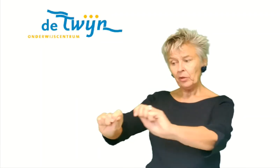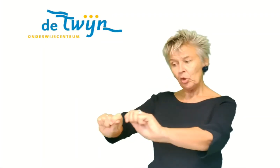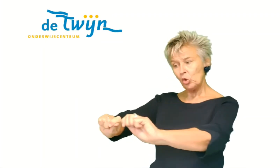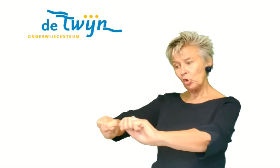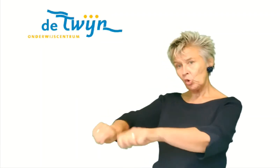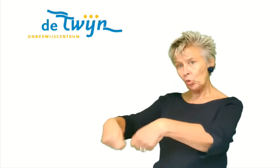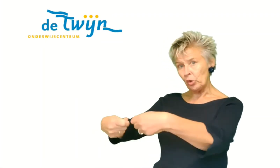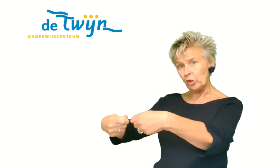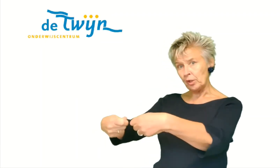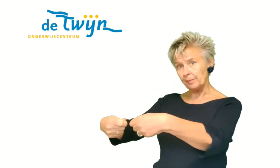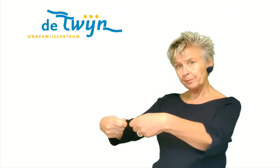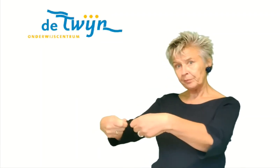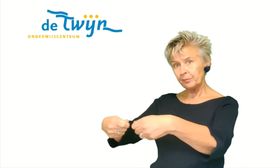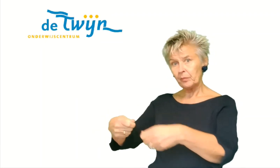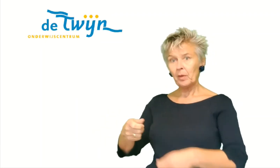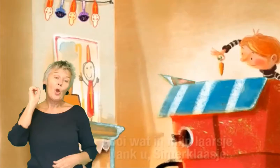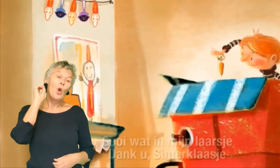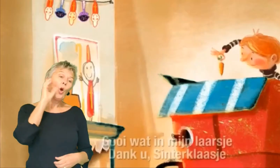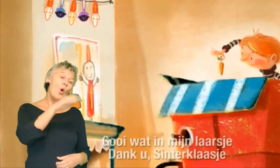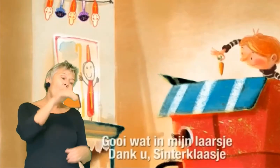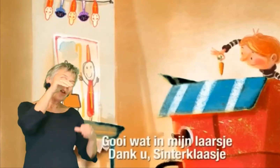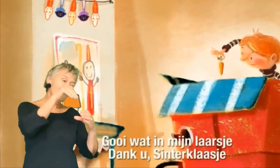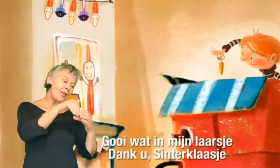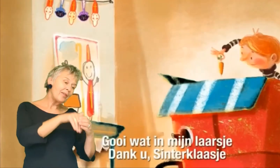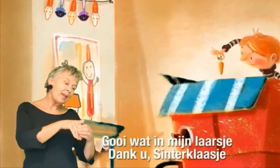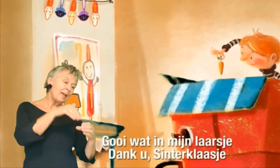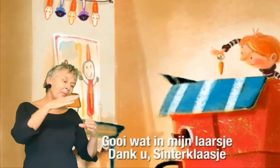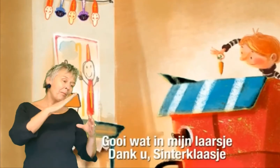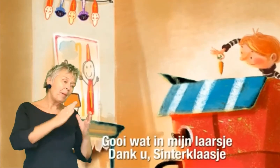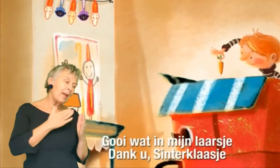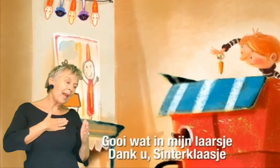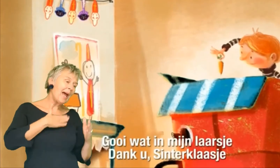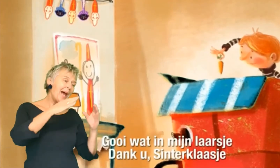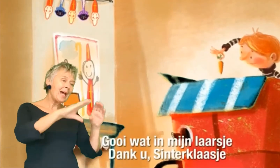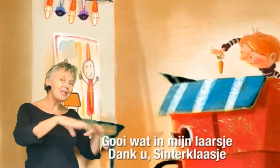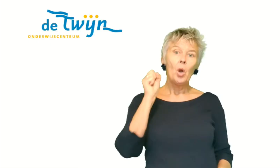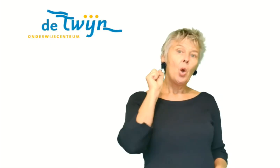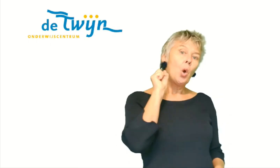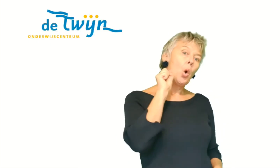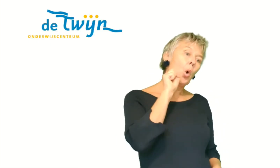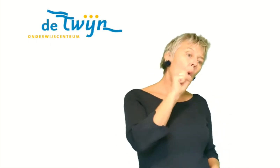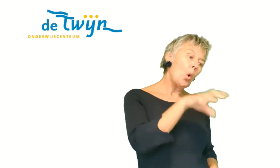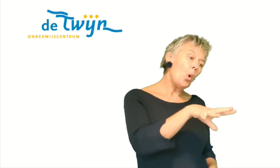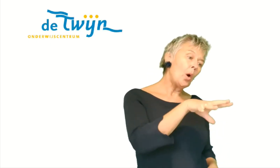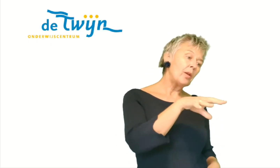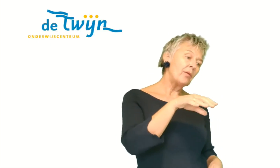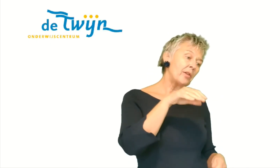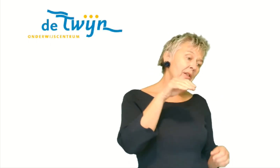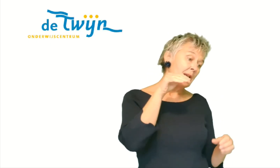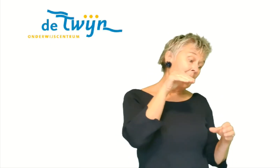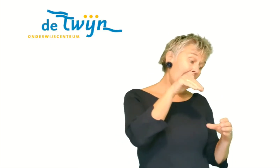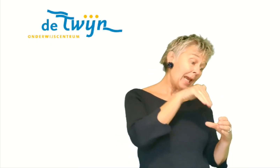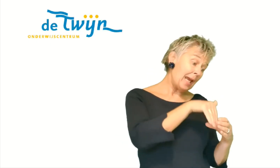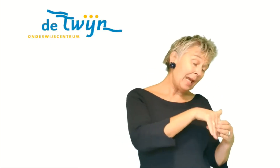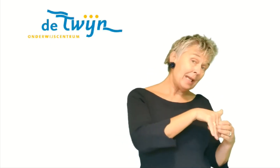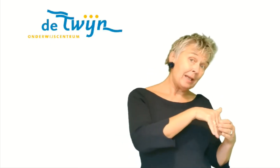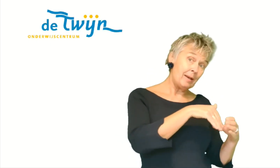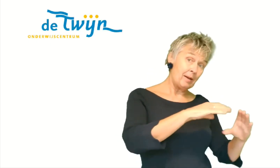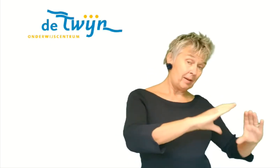geldhanden, schoentje. Gooi wat in m'n laarsje. Gooi wat